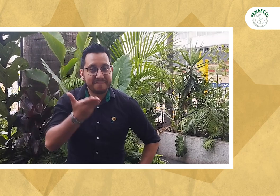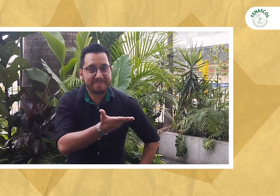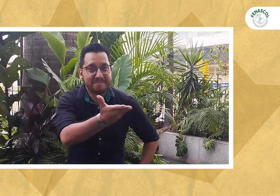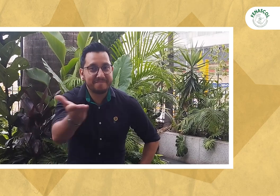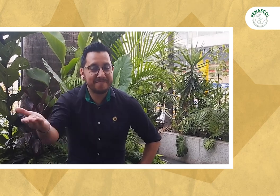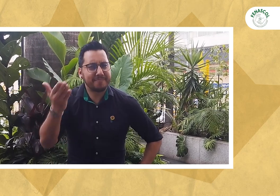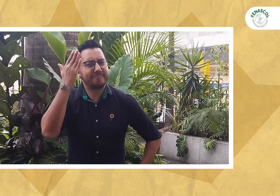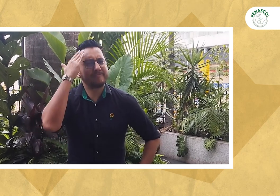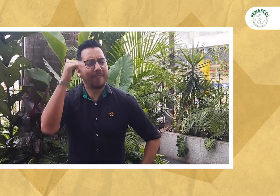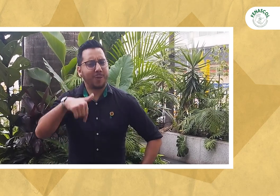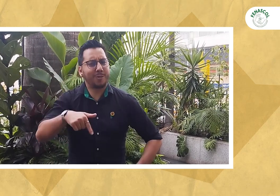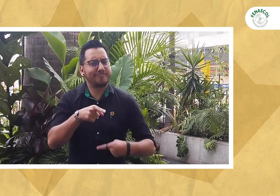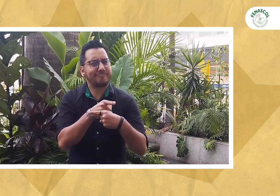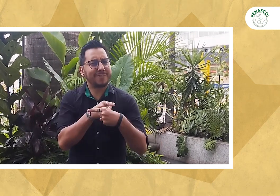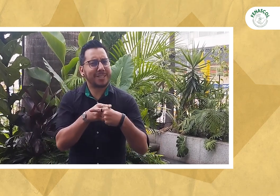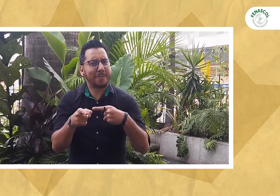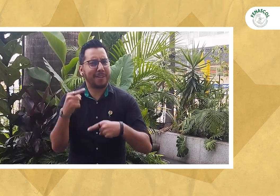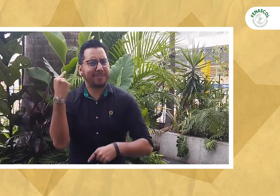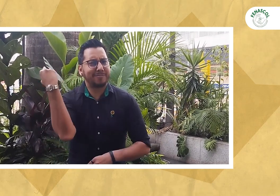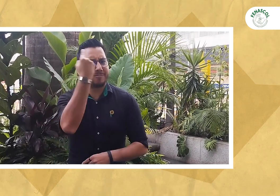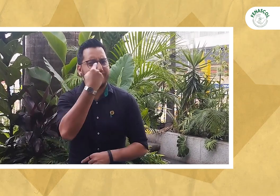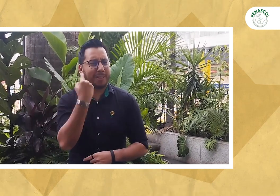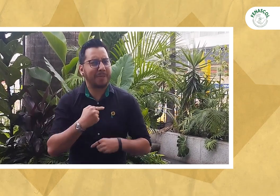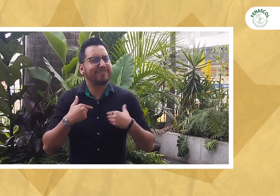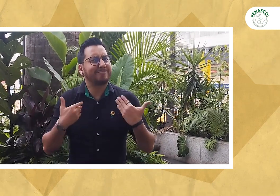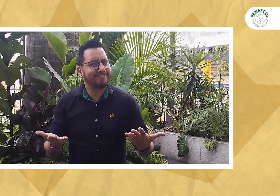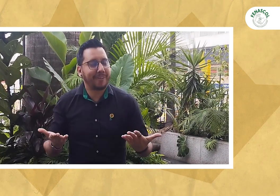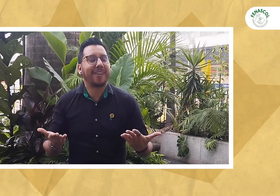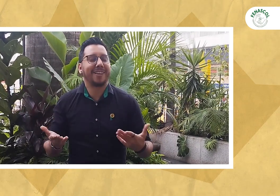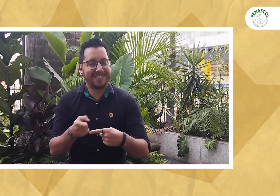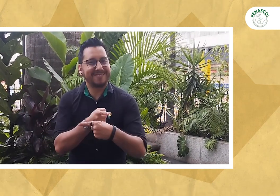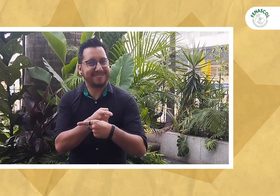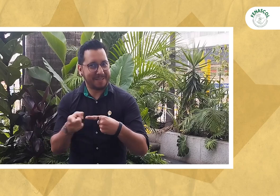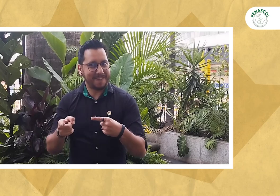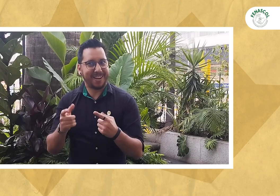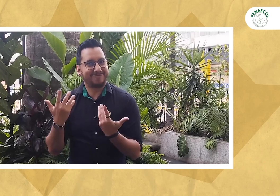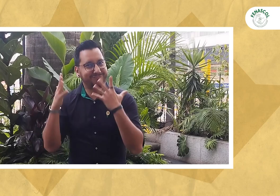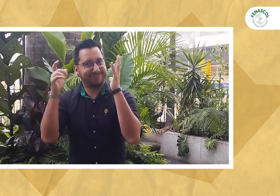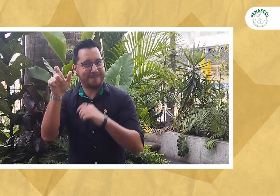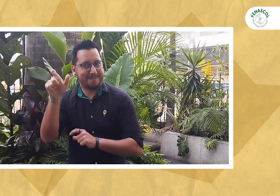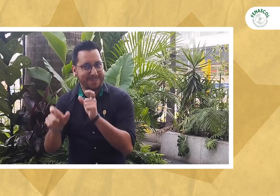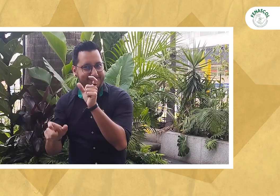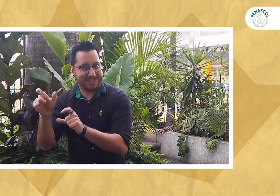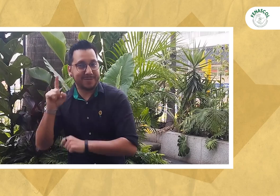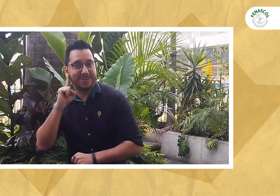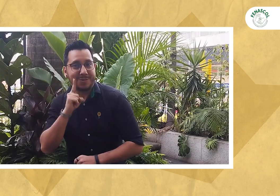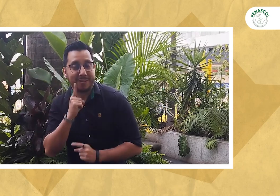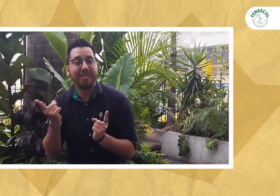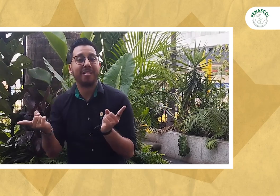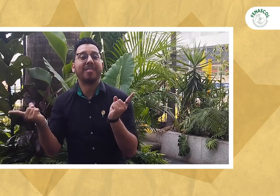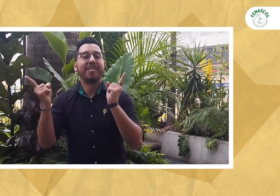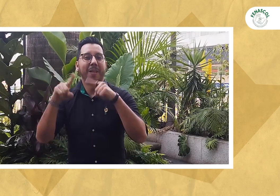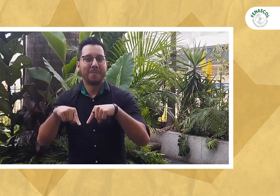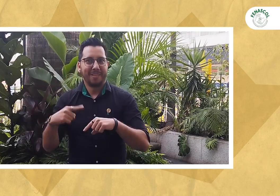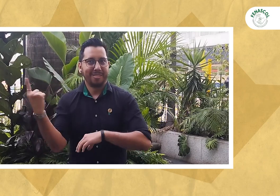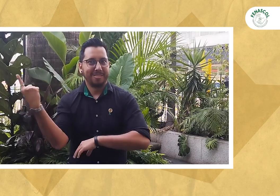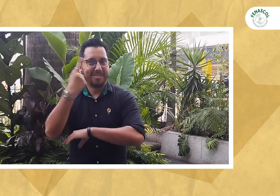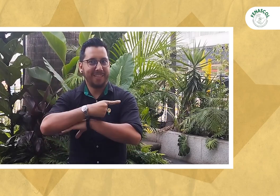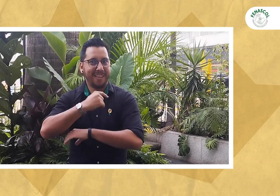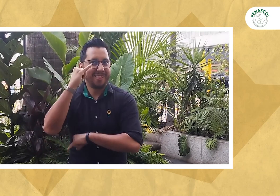Hola a todos, ¿saben qué pasa esta semana de septiembre? Es la semana de celebración de las personas sordas y también está el